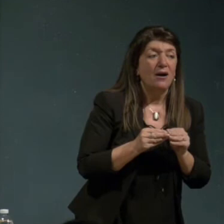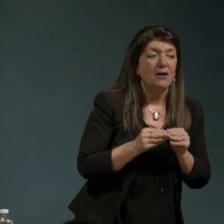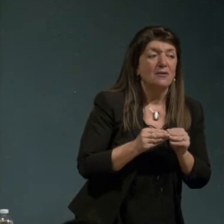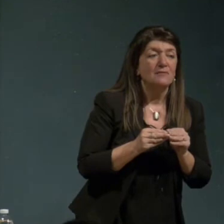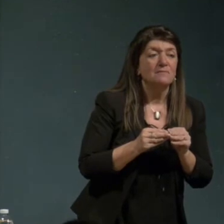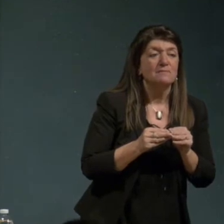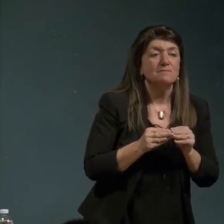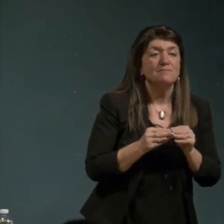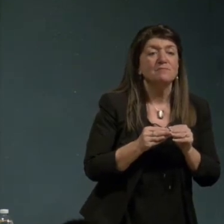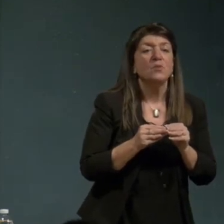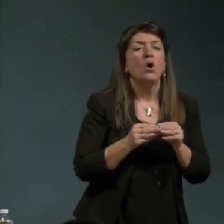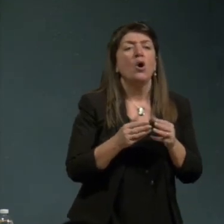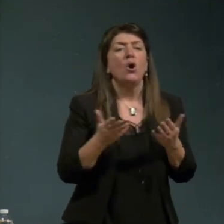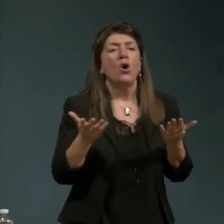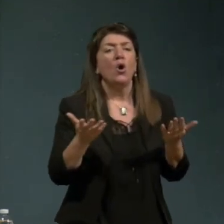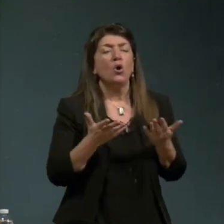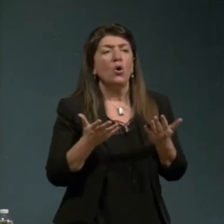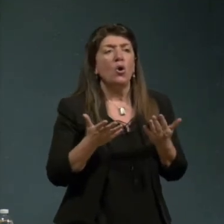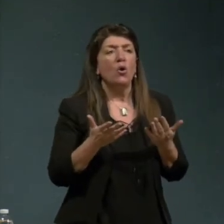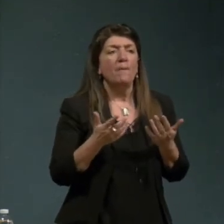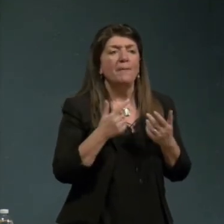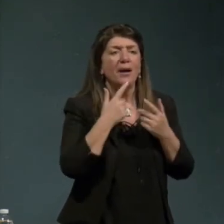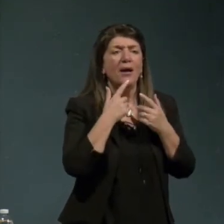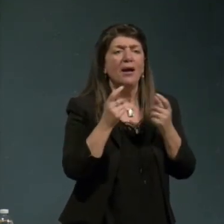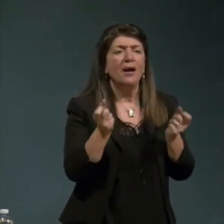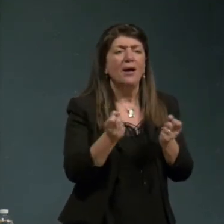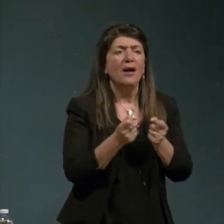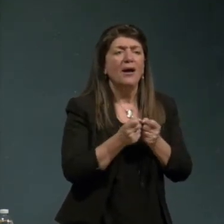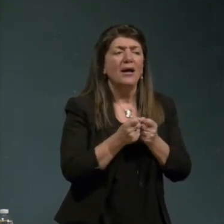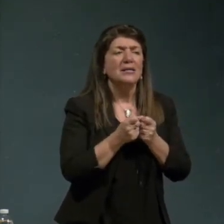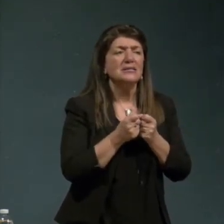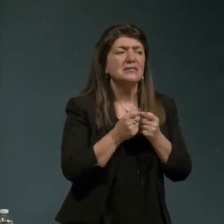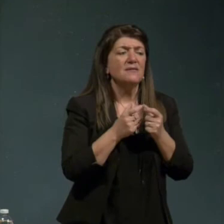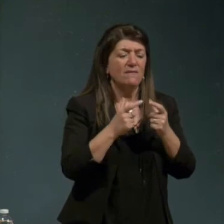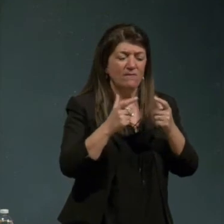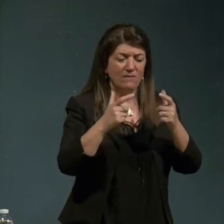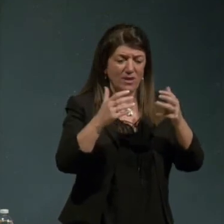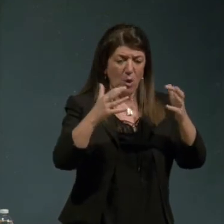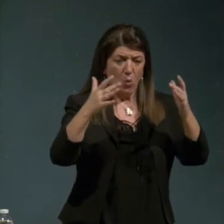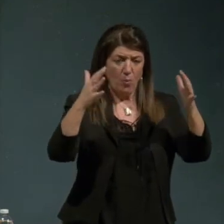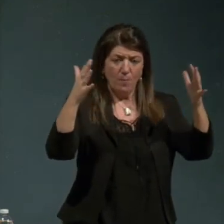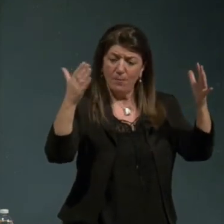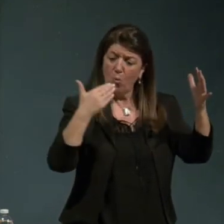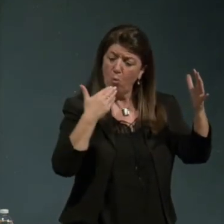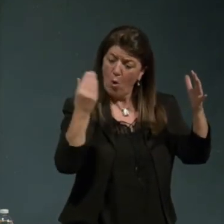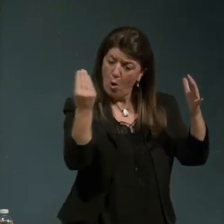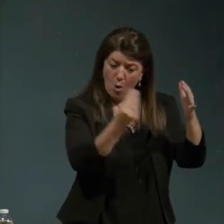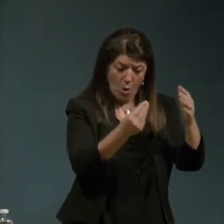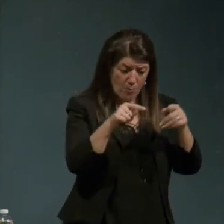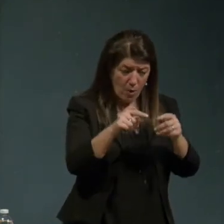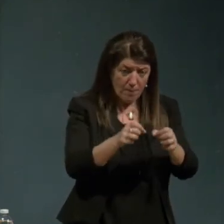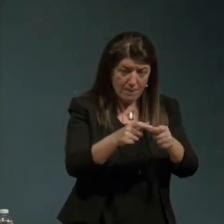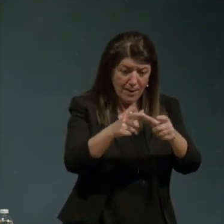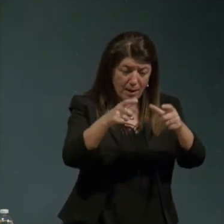si sviluppa il nuovo non lo vediamo sempre si comincia un